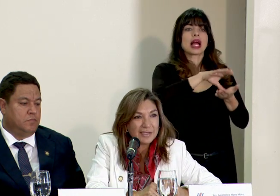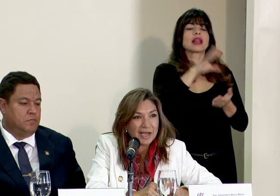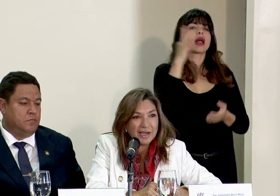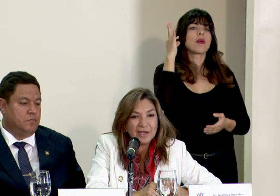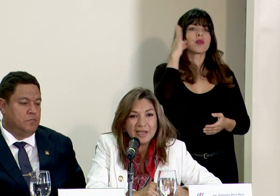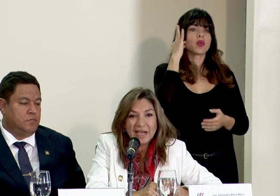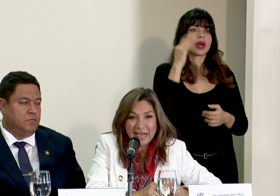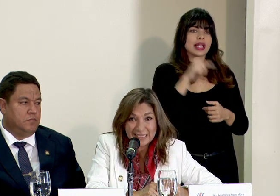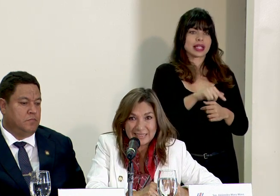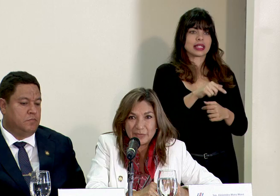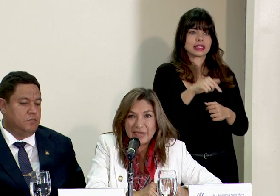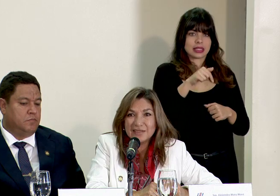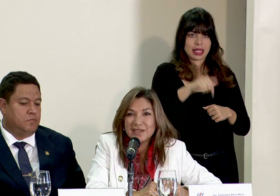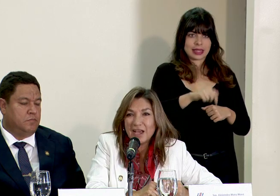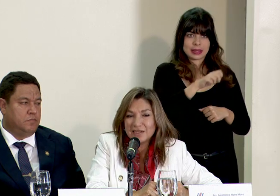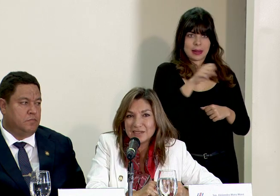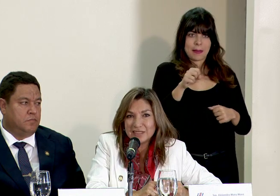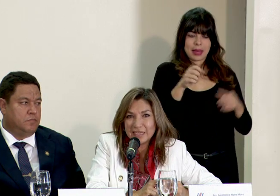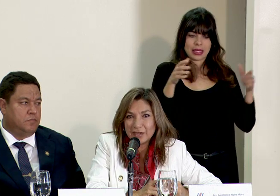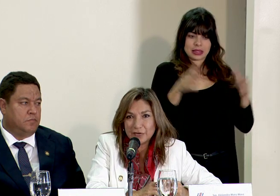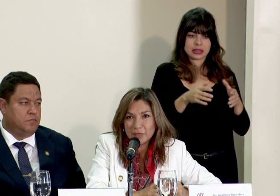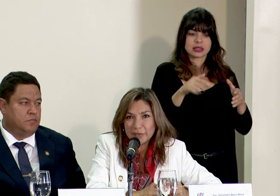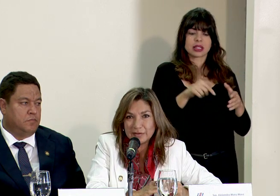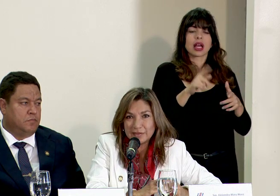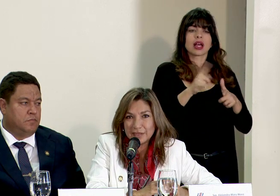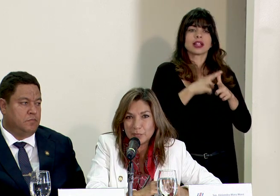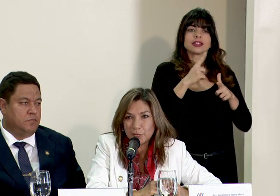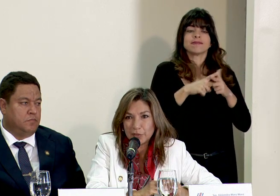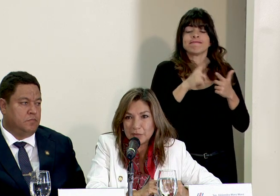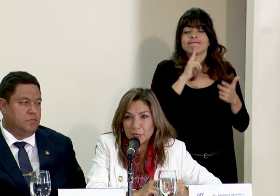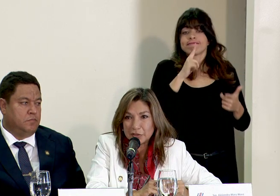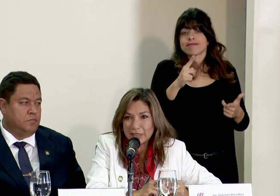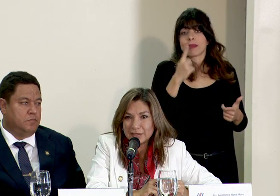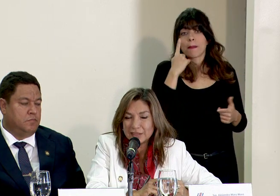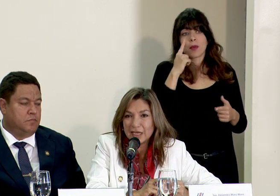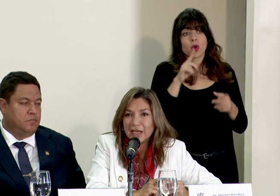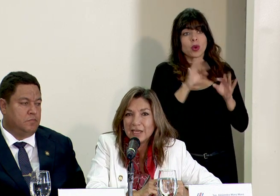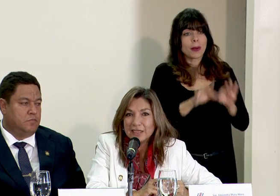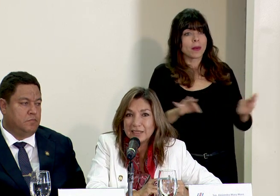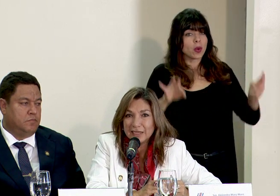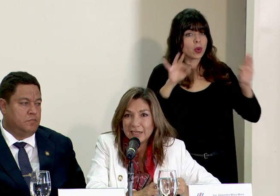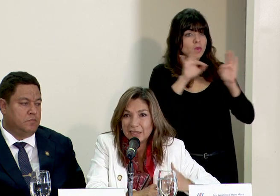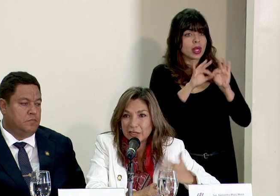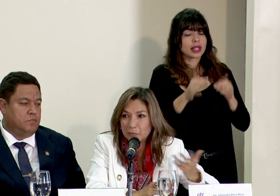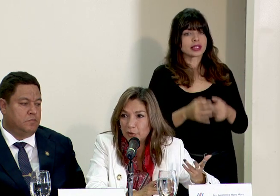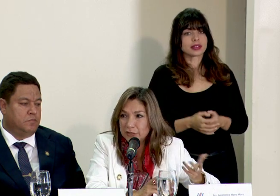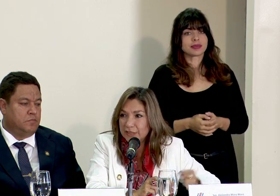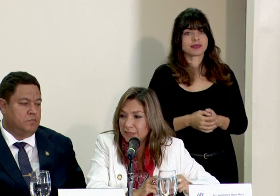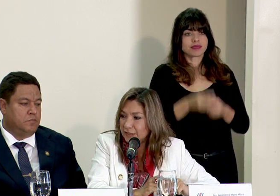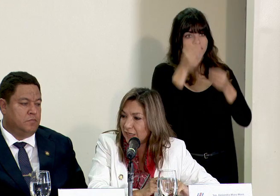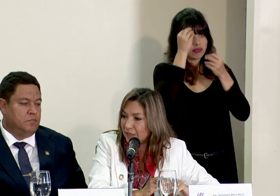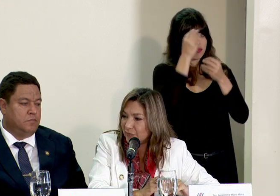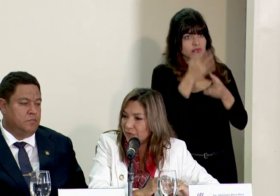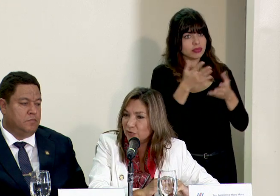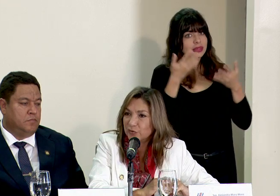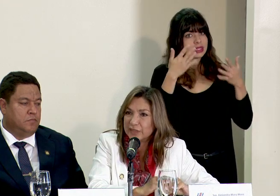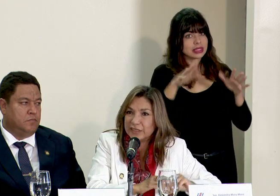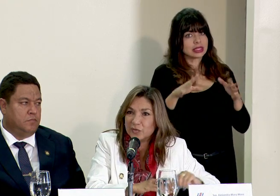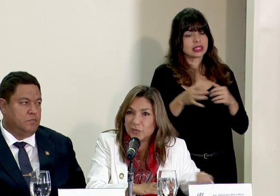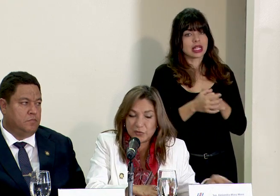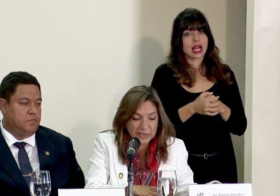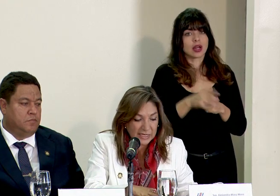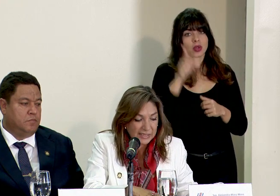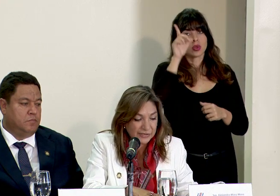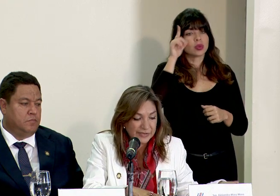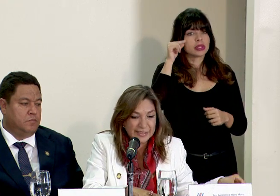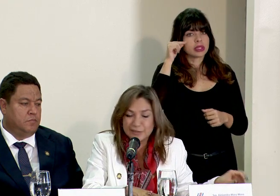mujeres a este mes, así es que realmente por la importancia del reporte que ya además don Luis